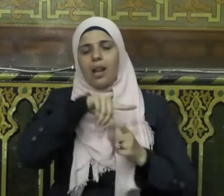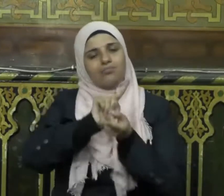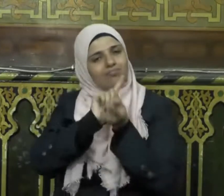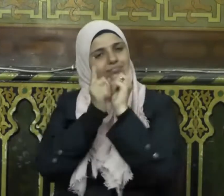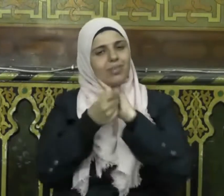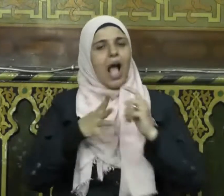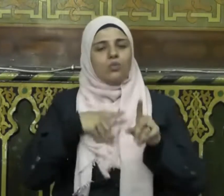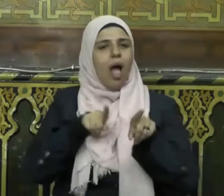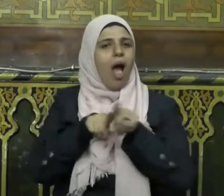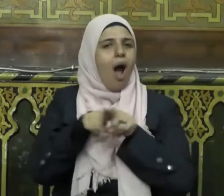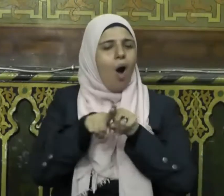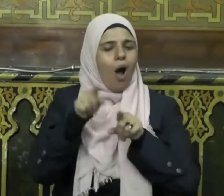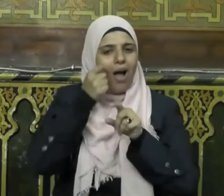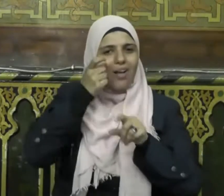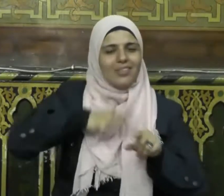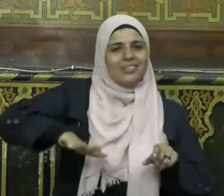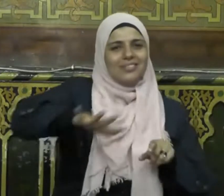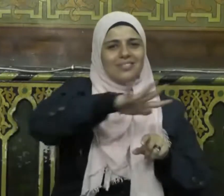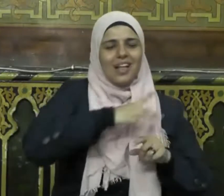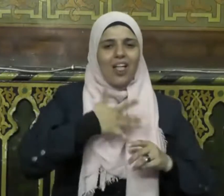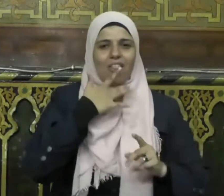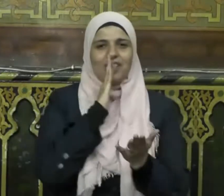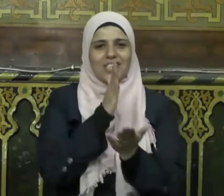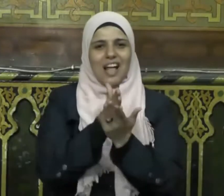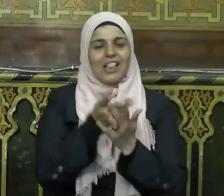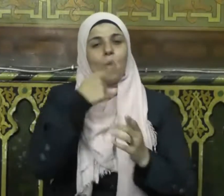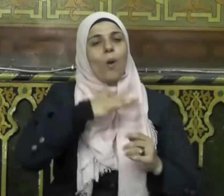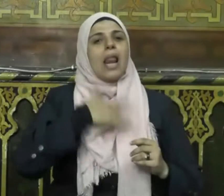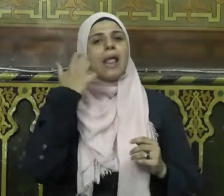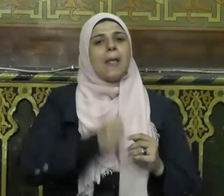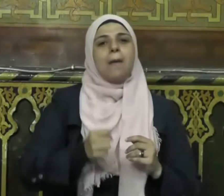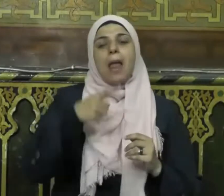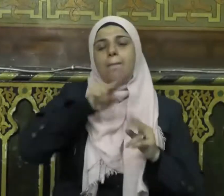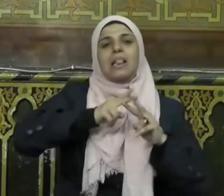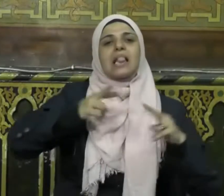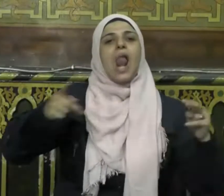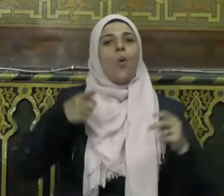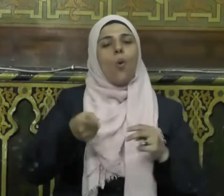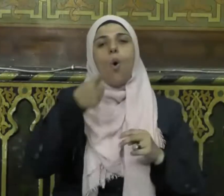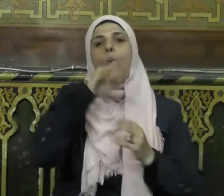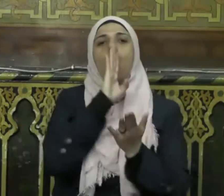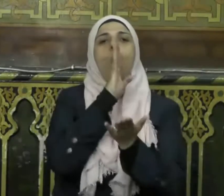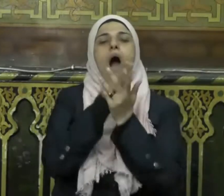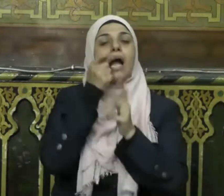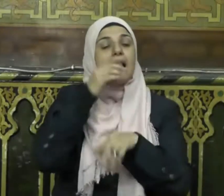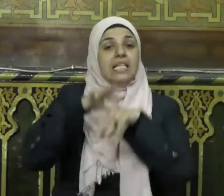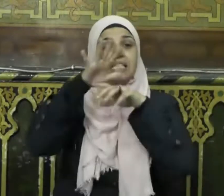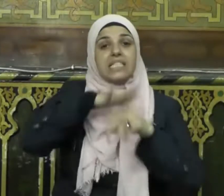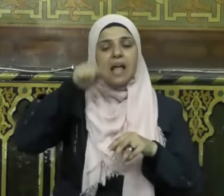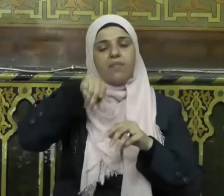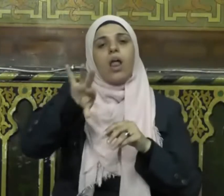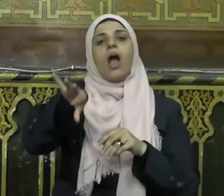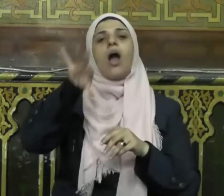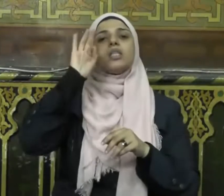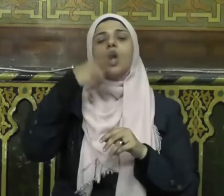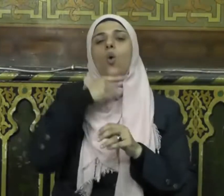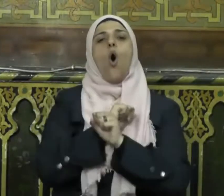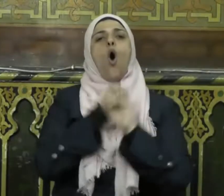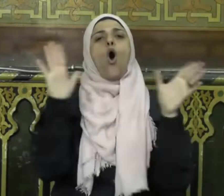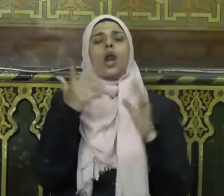الإثار والإخاء الإنساني الصادق والإيمان بالتنوع وحق الإنسان في الاختيار وحرية